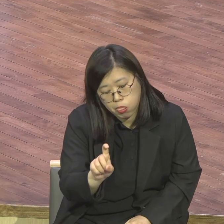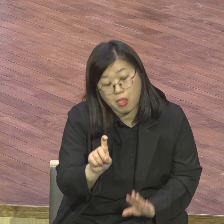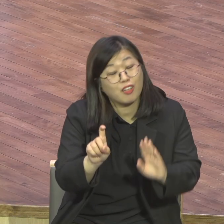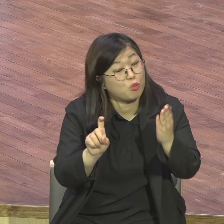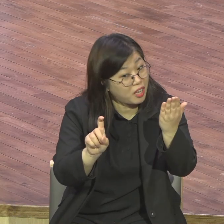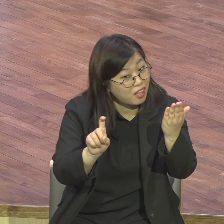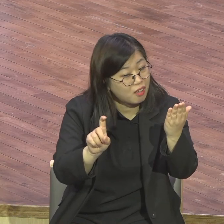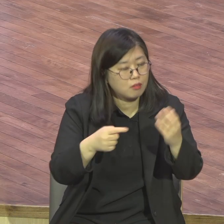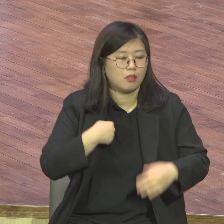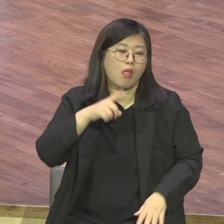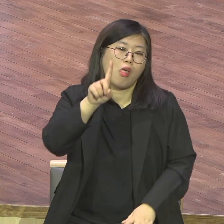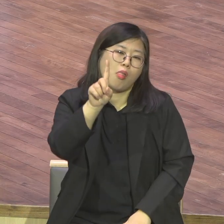이랬잖아요.